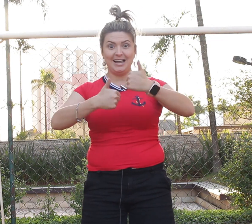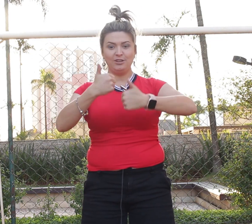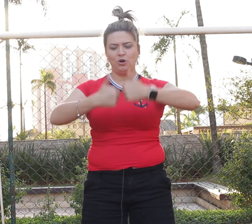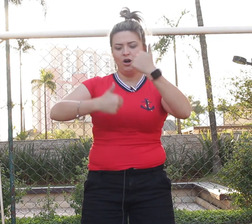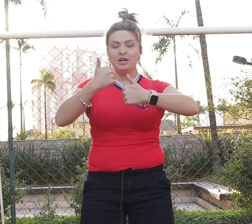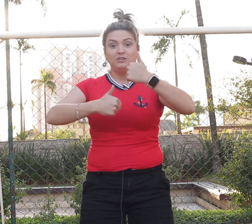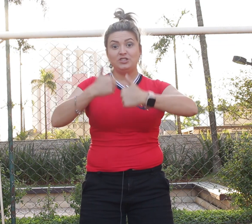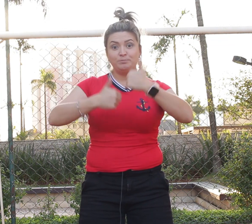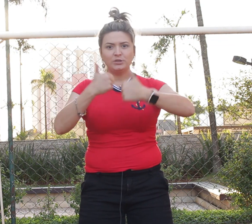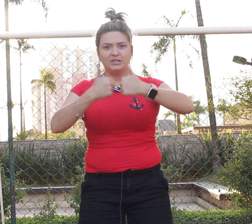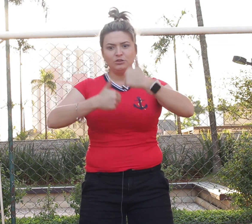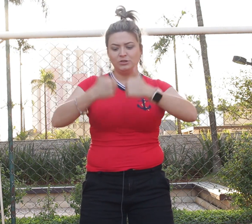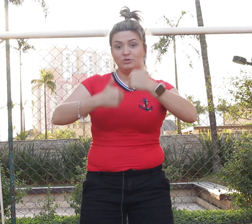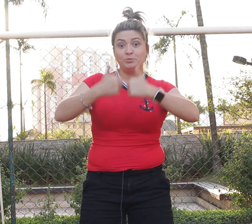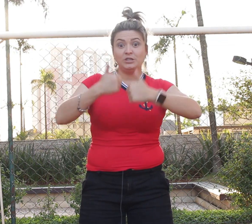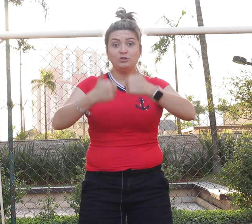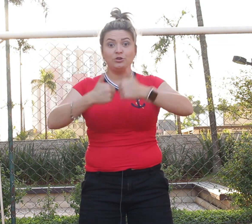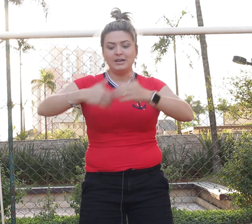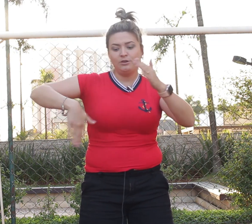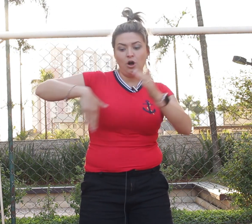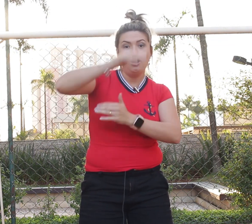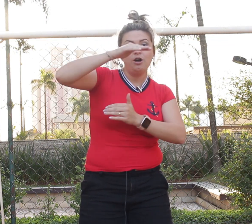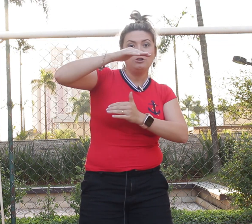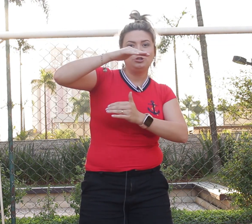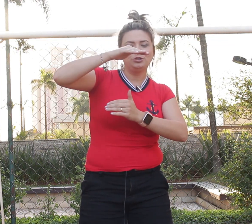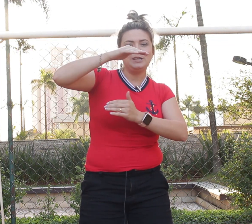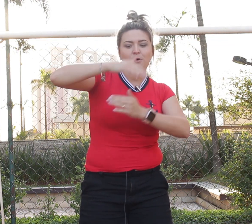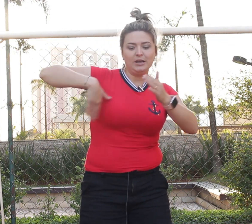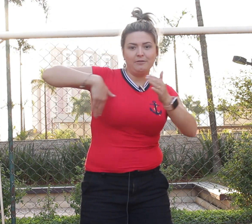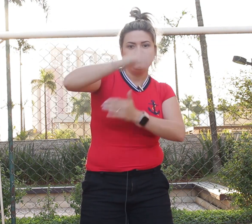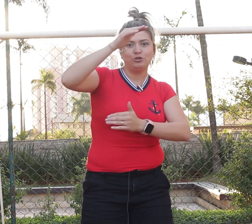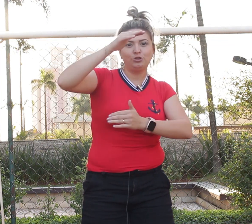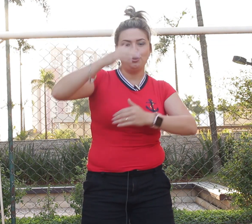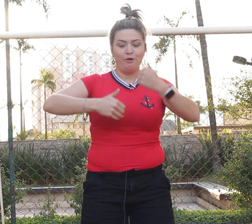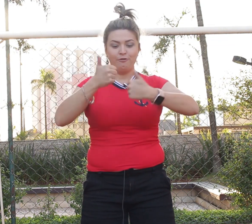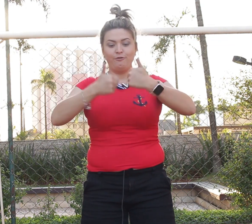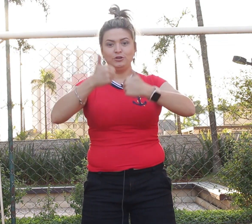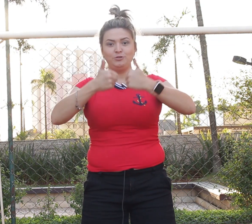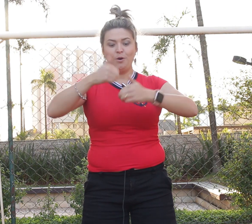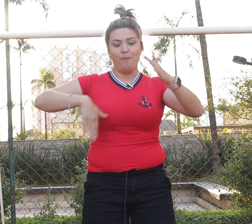lado, disputando, estão disputando, jogando e chuta a bola. Chutou. Futebol.